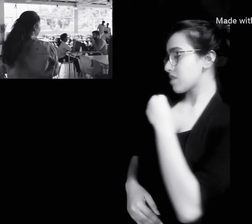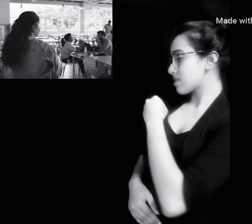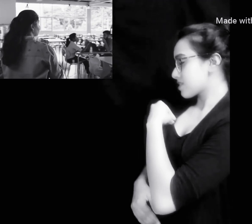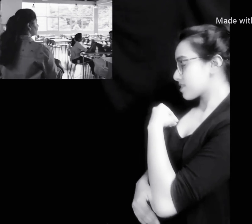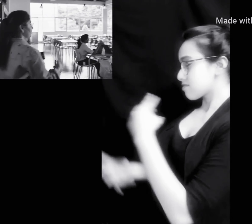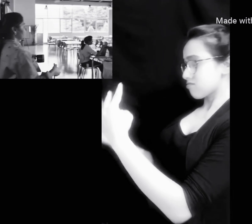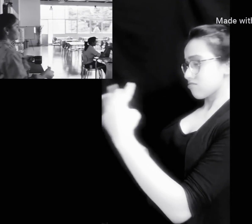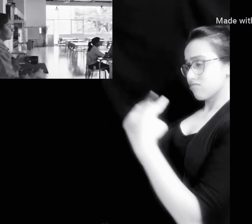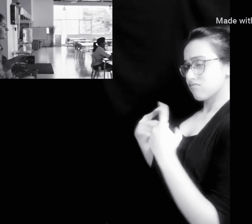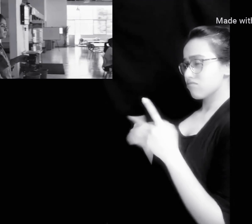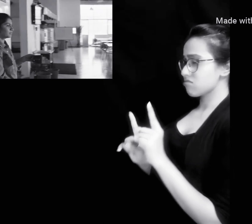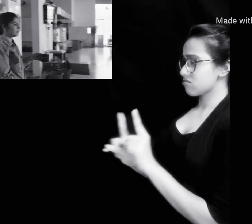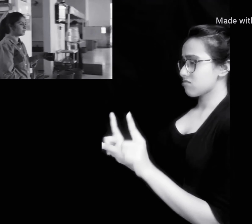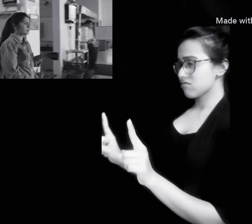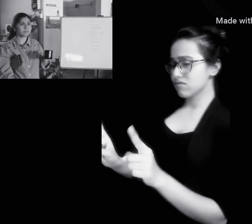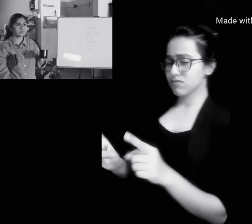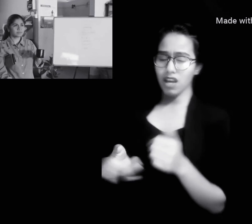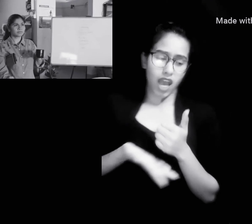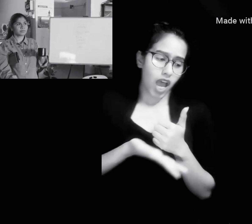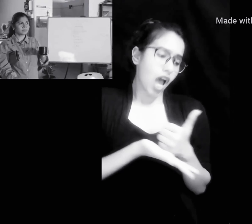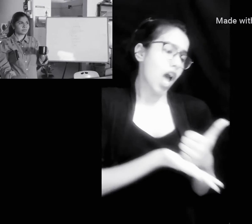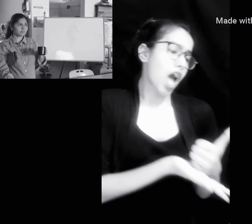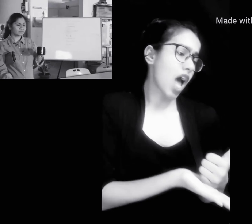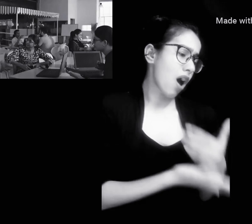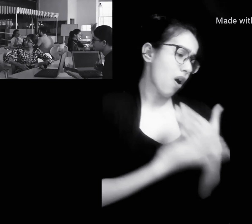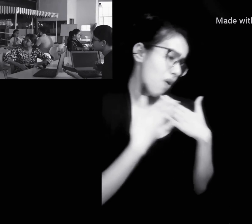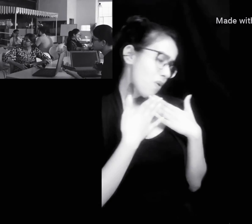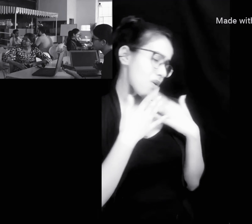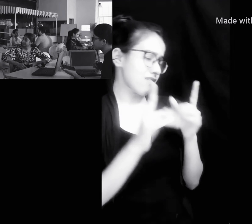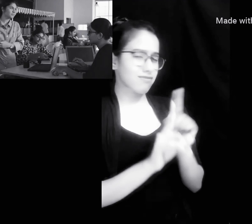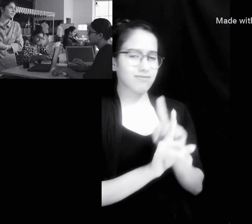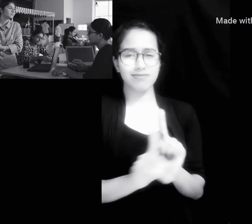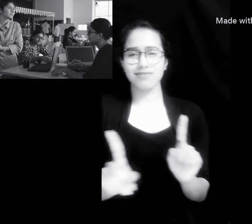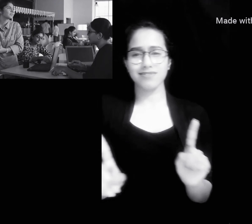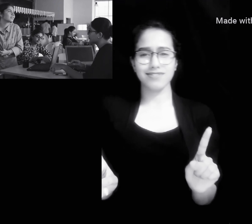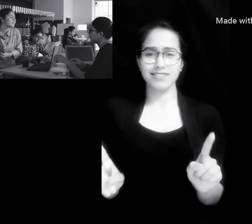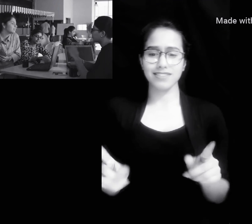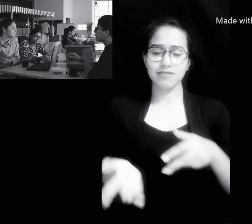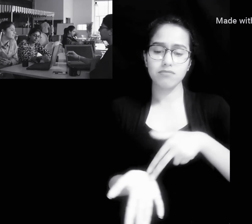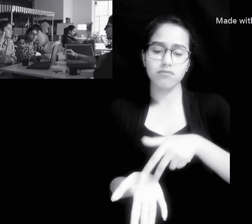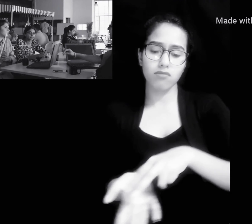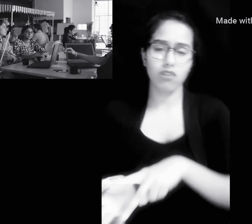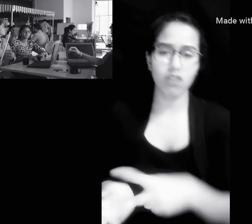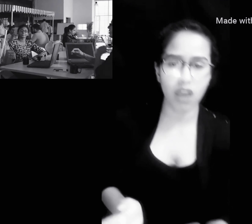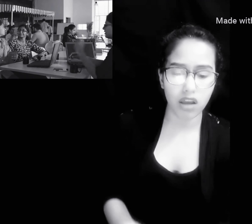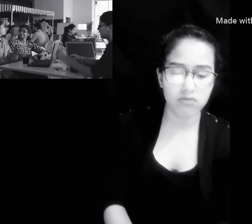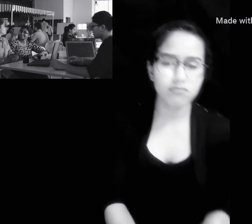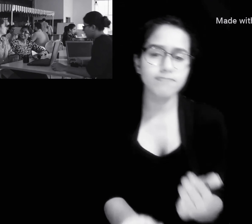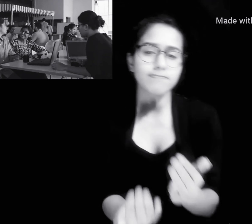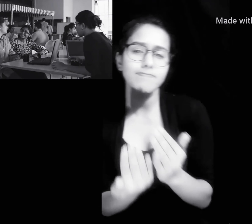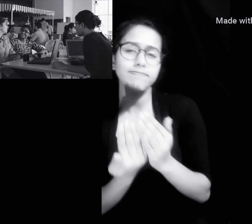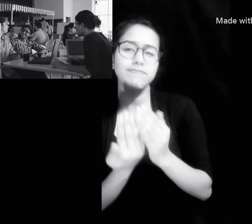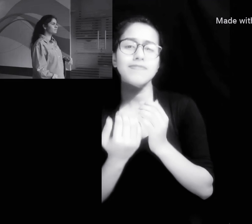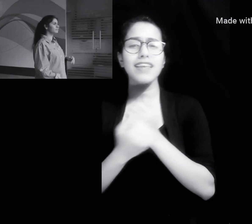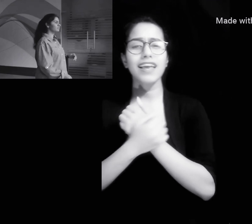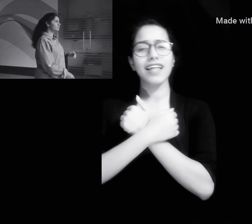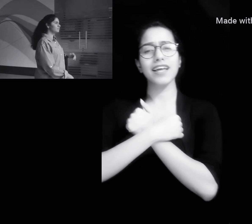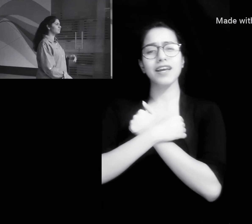नजर हो ना करुना की भाव हो ना दान का गिर्दे को उठाया तो